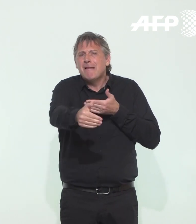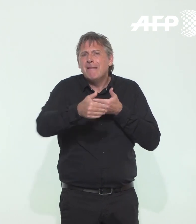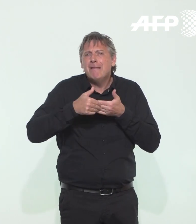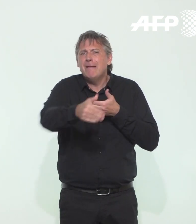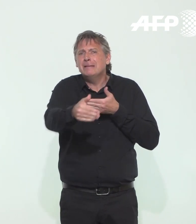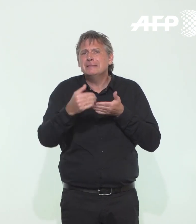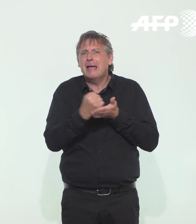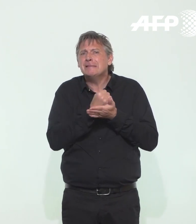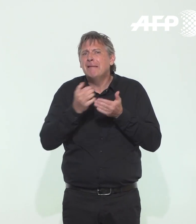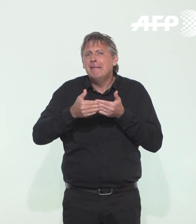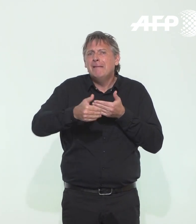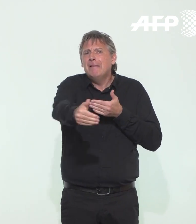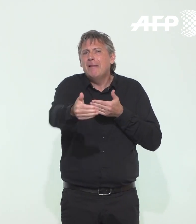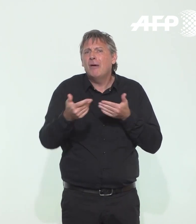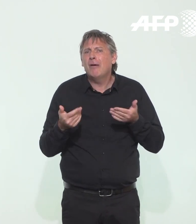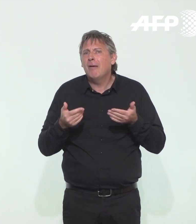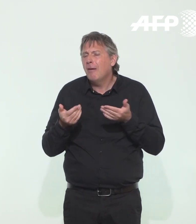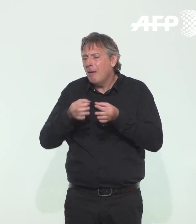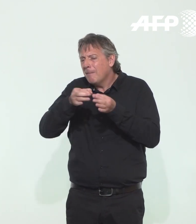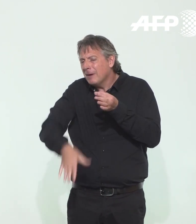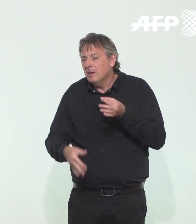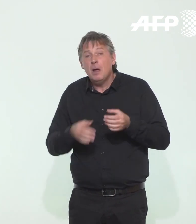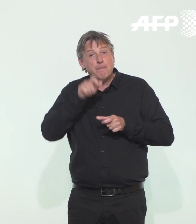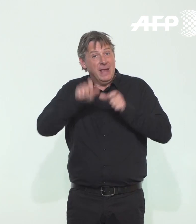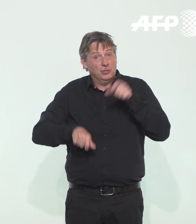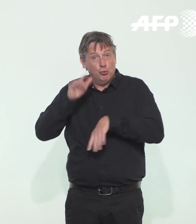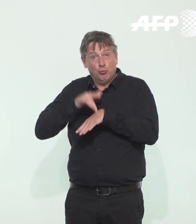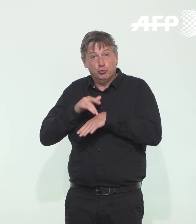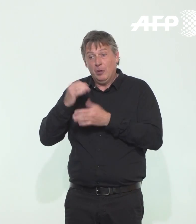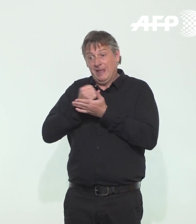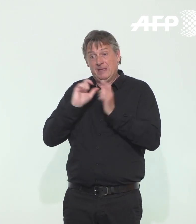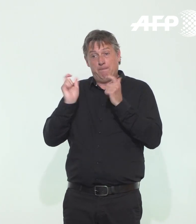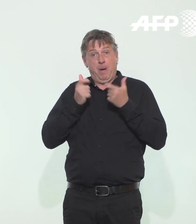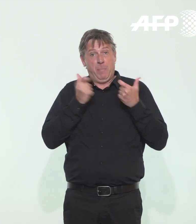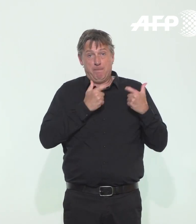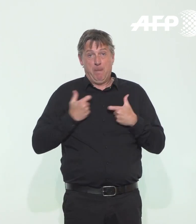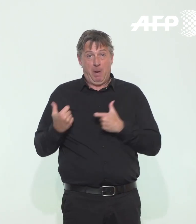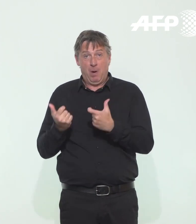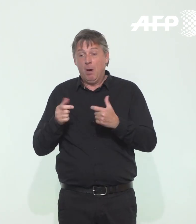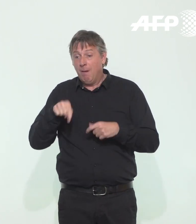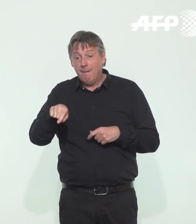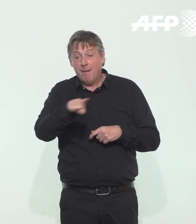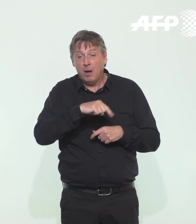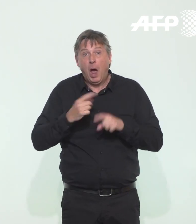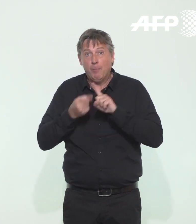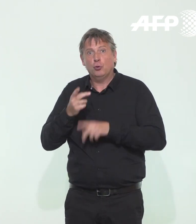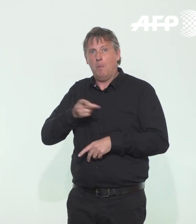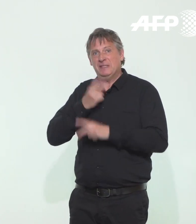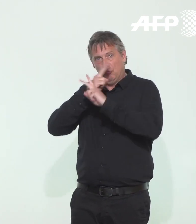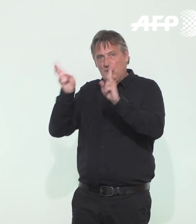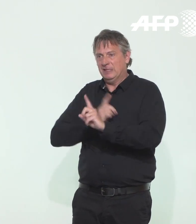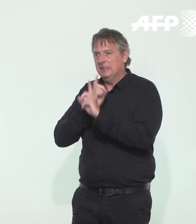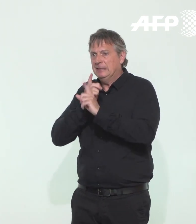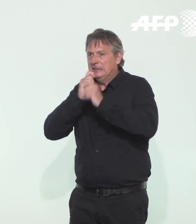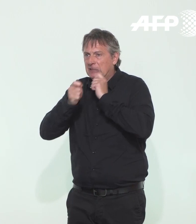très intéressant puisque les personnes qui se font tester comprennent très vite l'intérêt d'échanger avec leurs médecins traitants pour